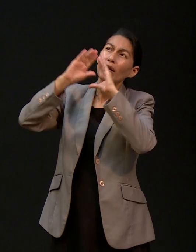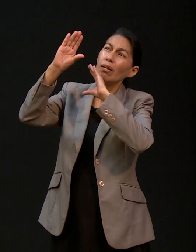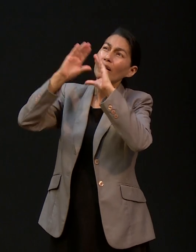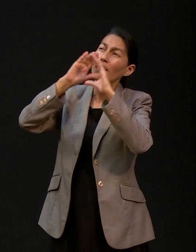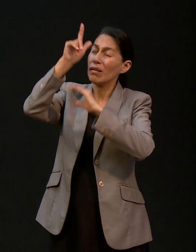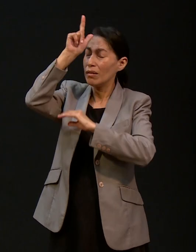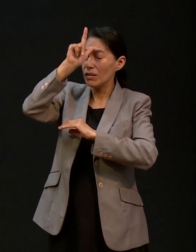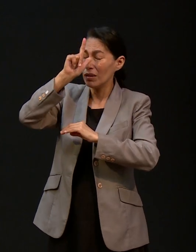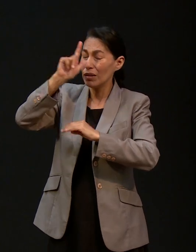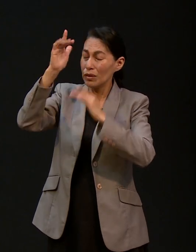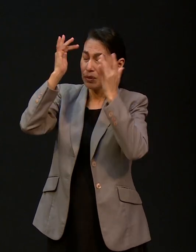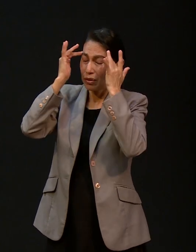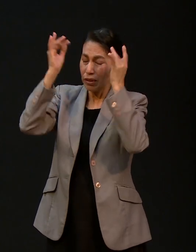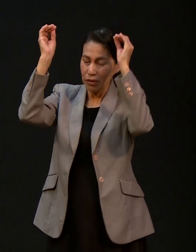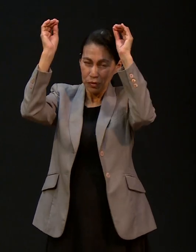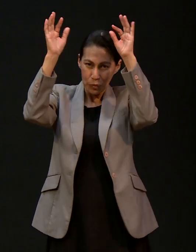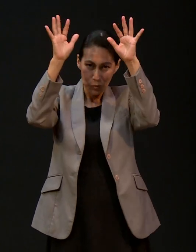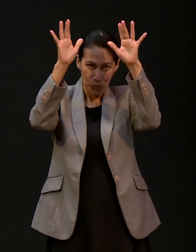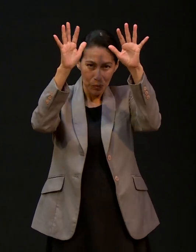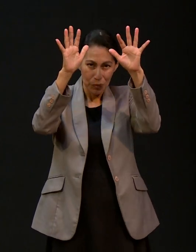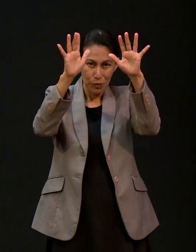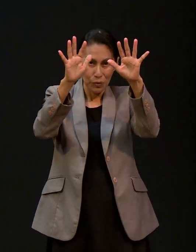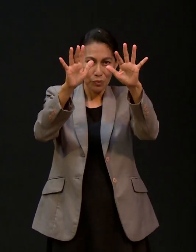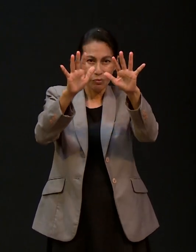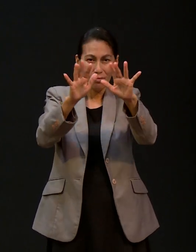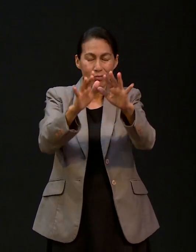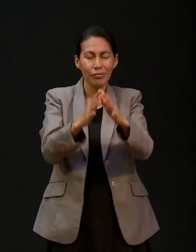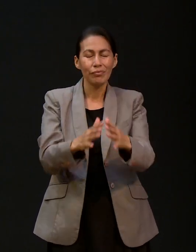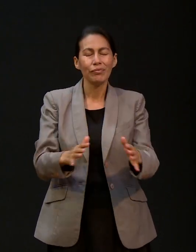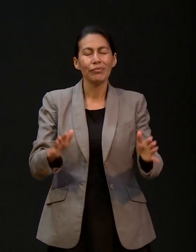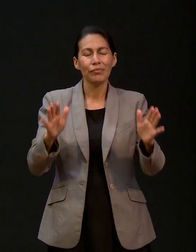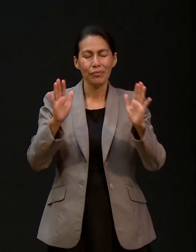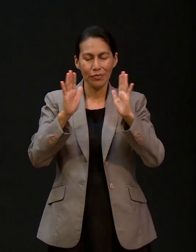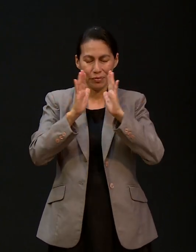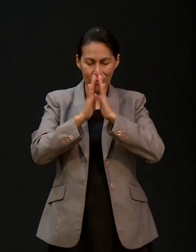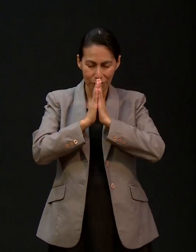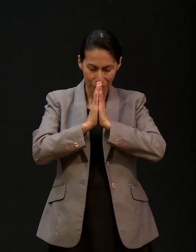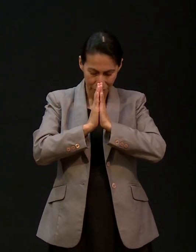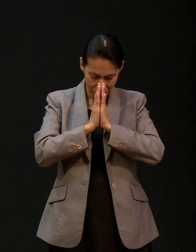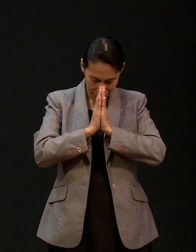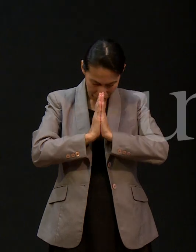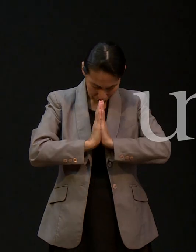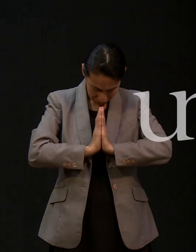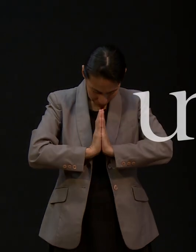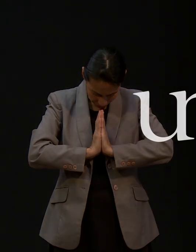la comunión con el Espíritu Santo sean con todos ustedes amén Amén